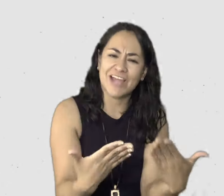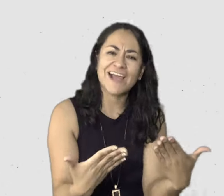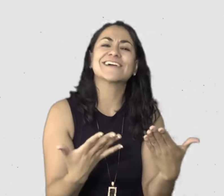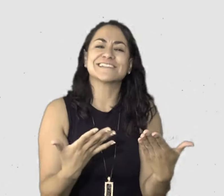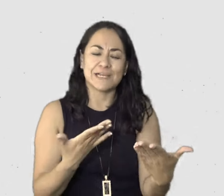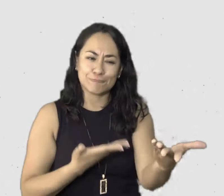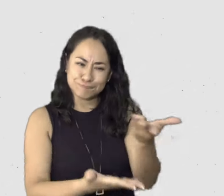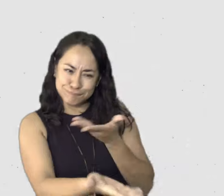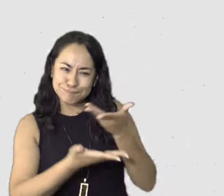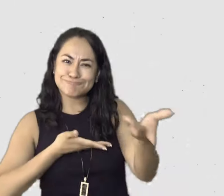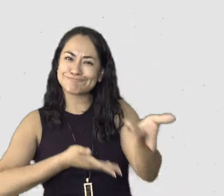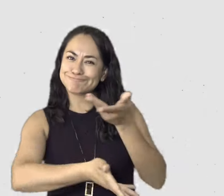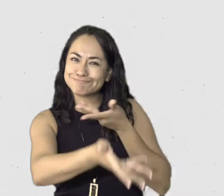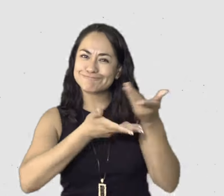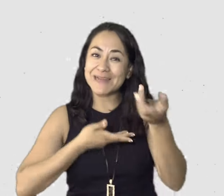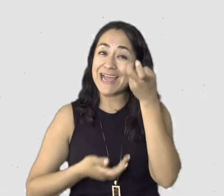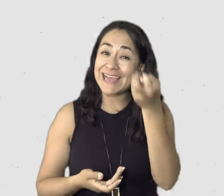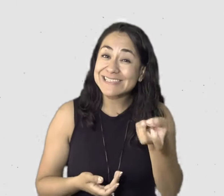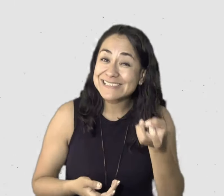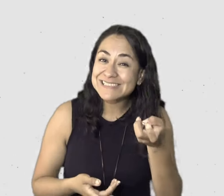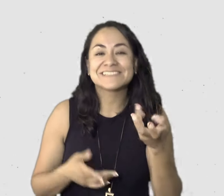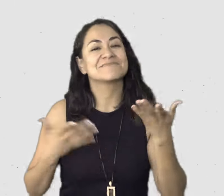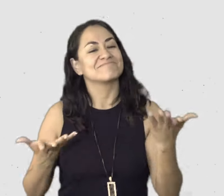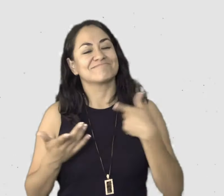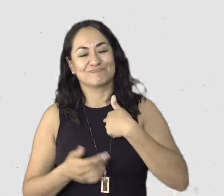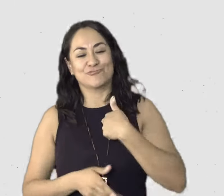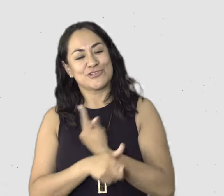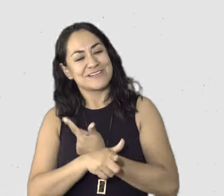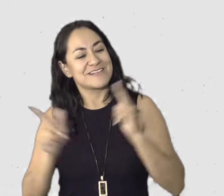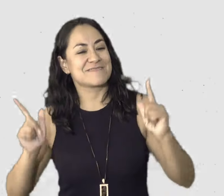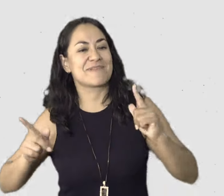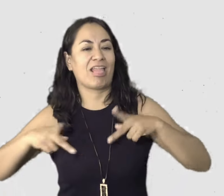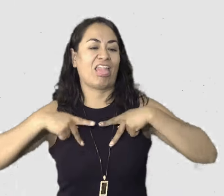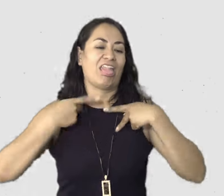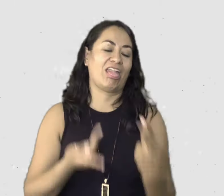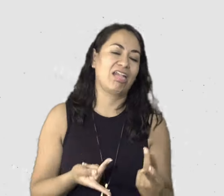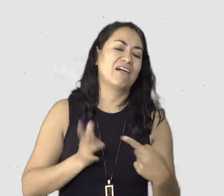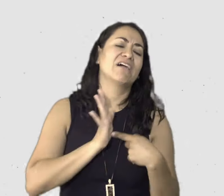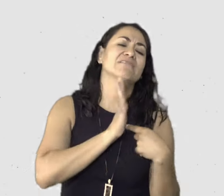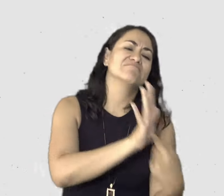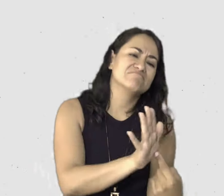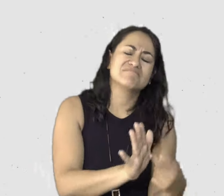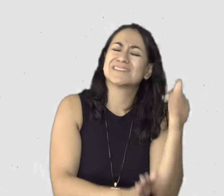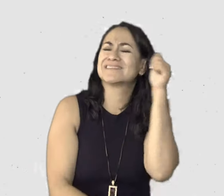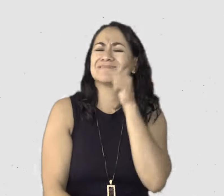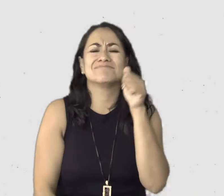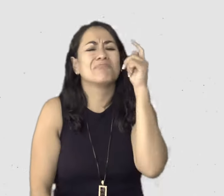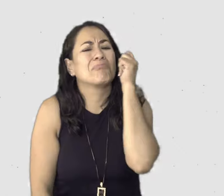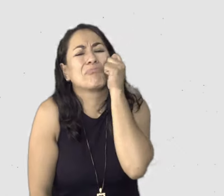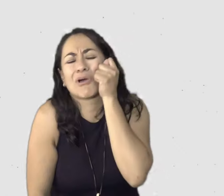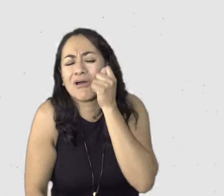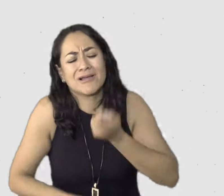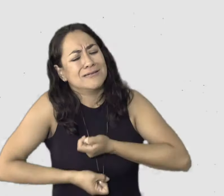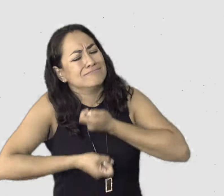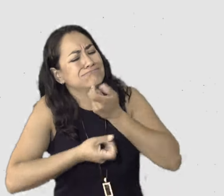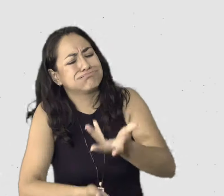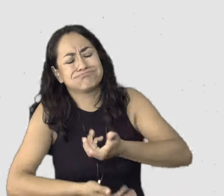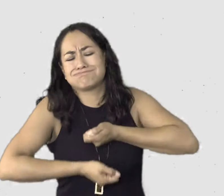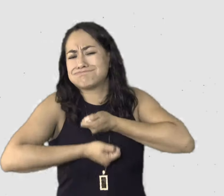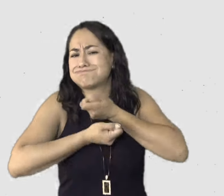fomentas que, que existan, nos han permitido eso, ser vulnerables totalmente y abrirnos y decir a lo mejor no solo